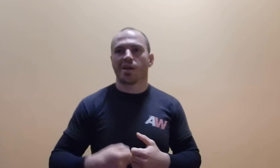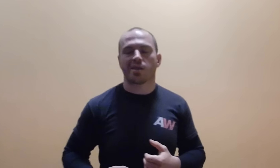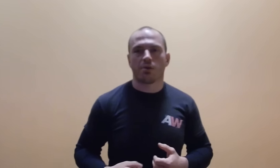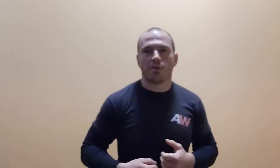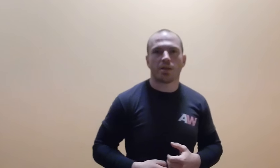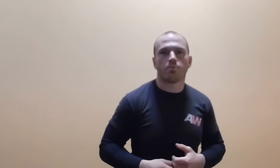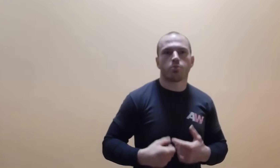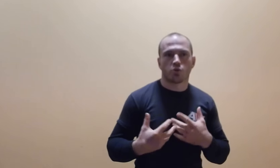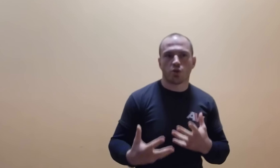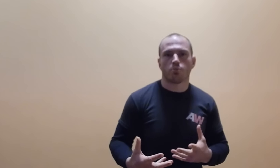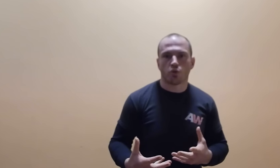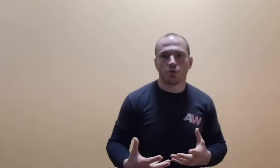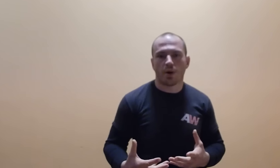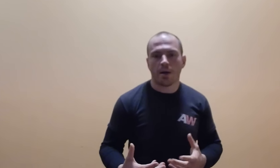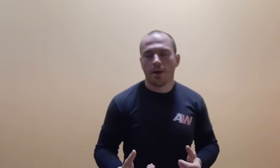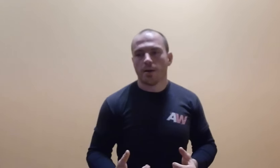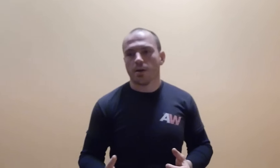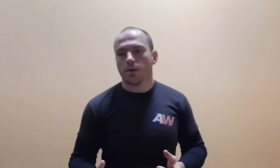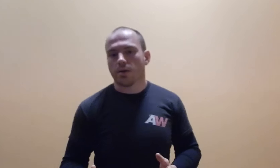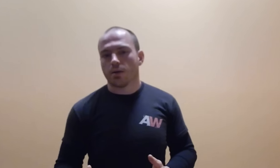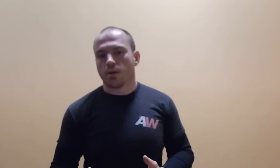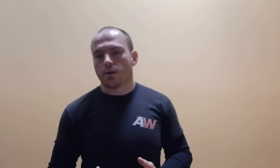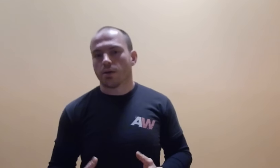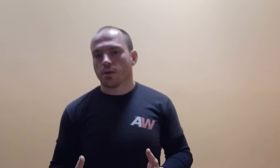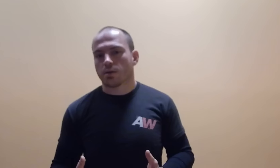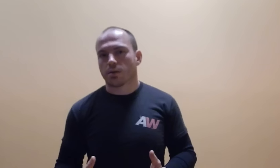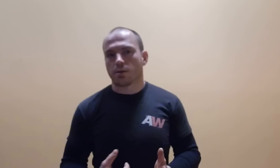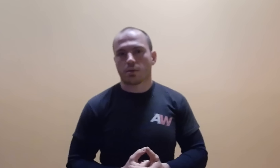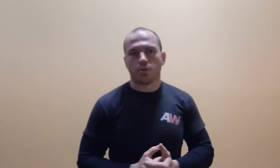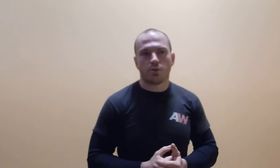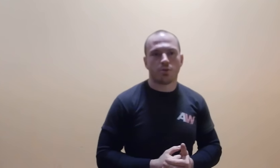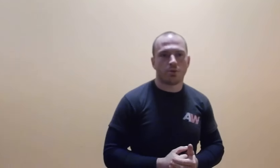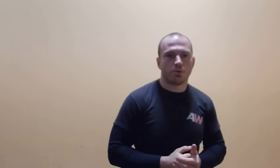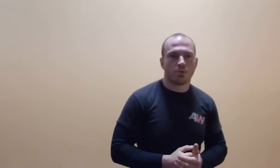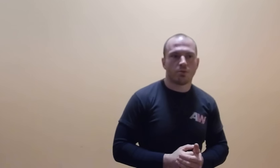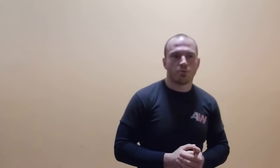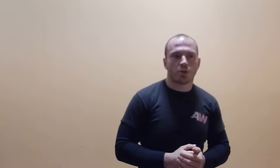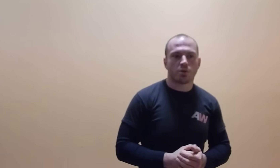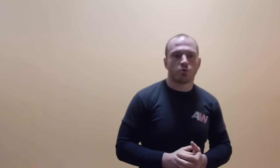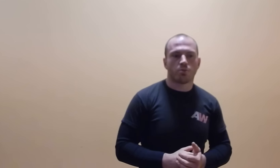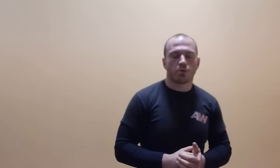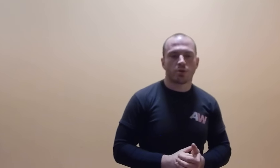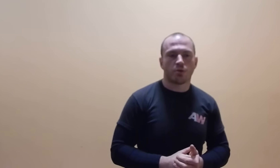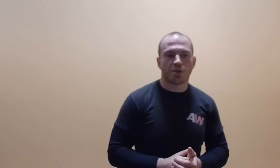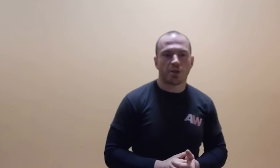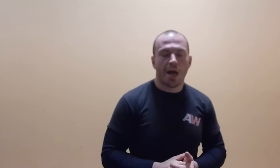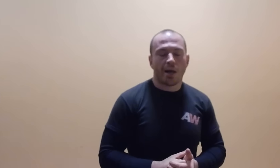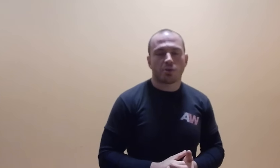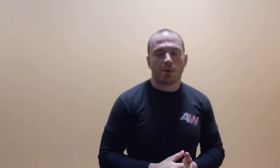zaatakowania po prostu się broniła i uciekła się do obrony koniecznej. Osoba,